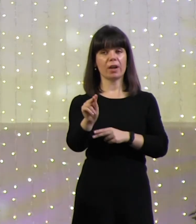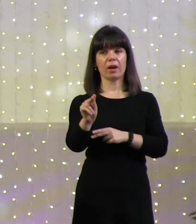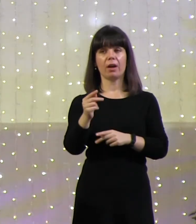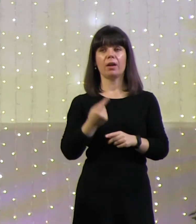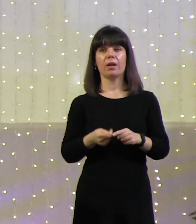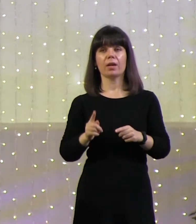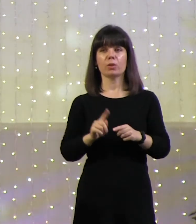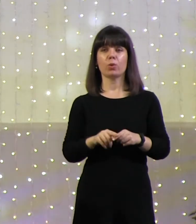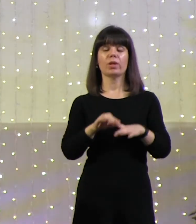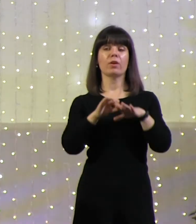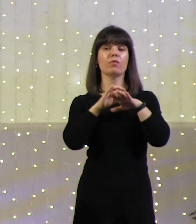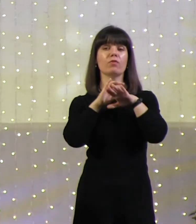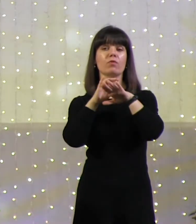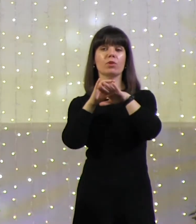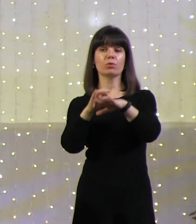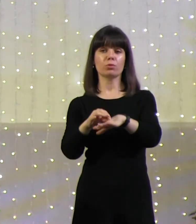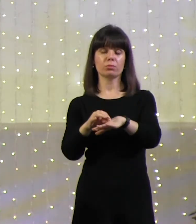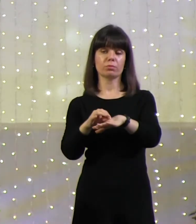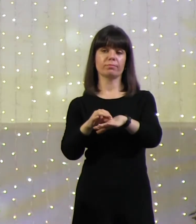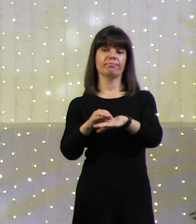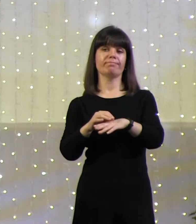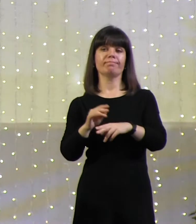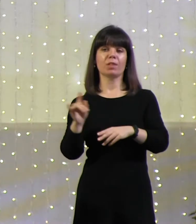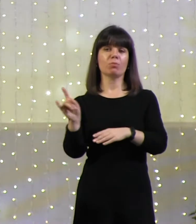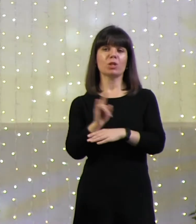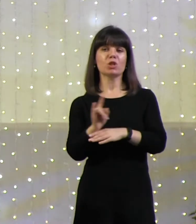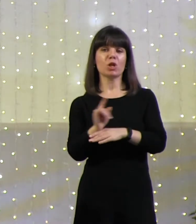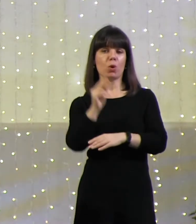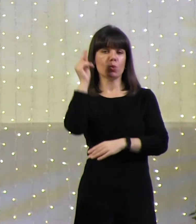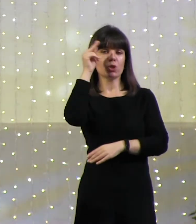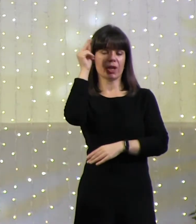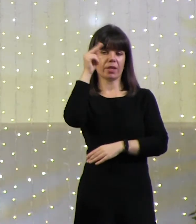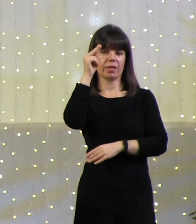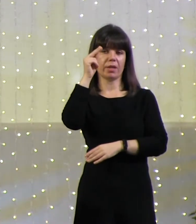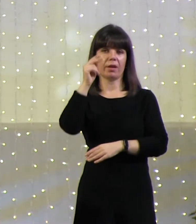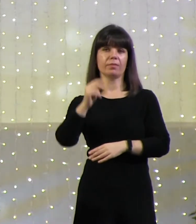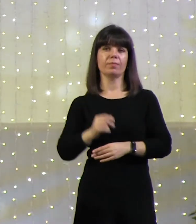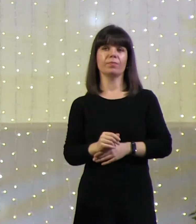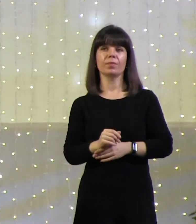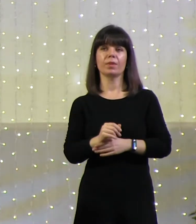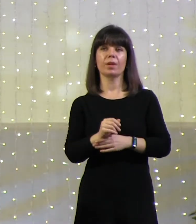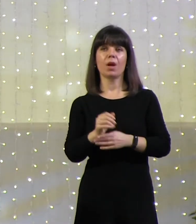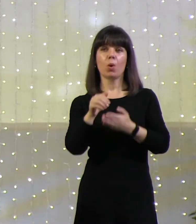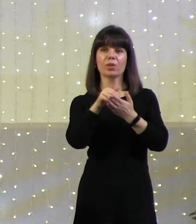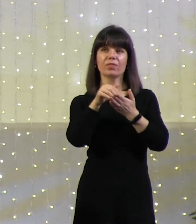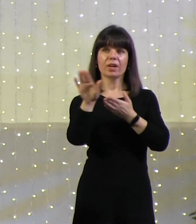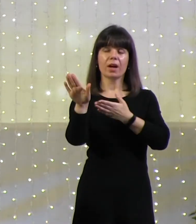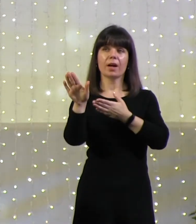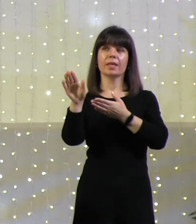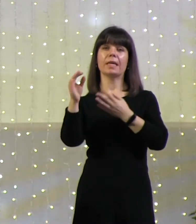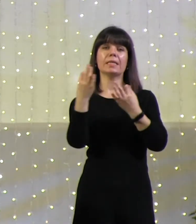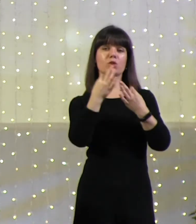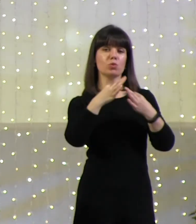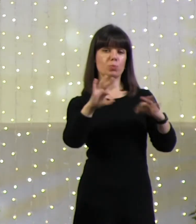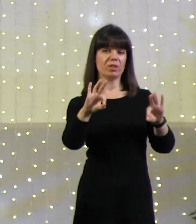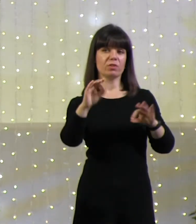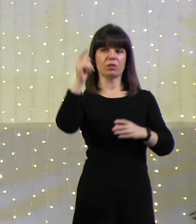которые уведут пагубные ереси лжеучения, отвергая искупившего их Господа.